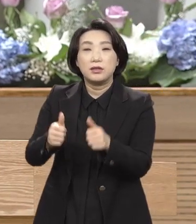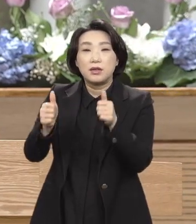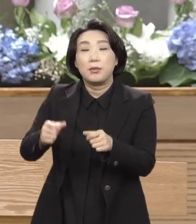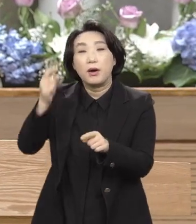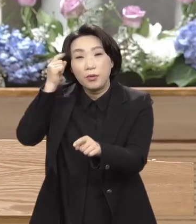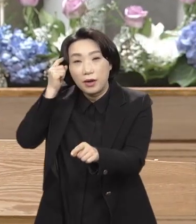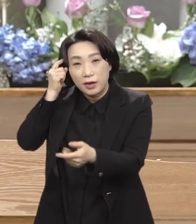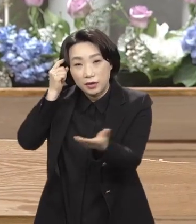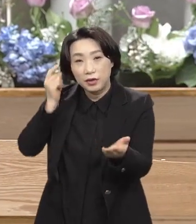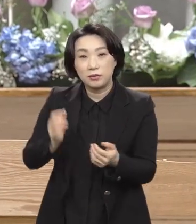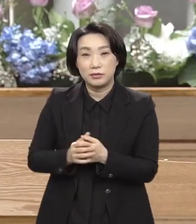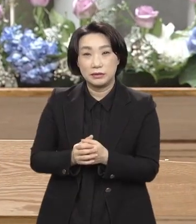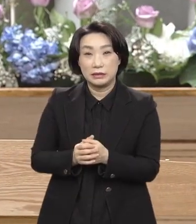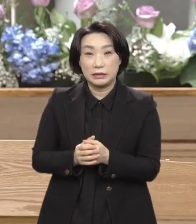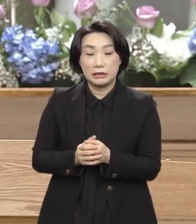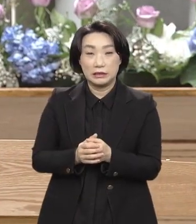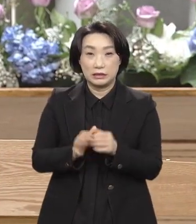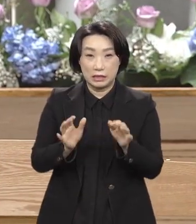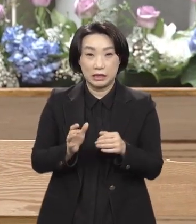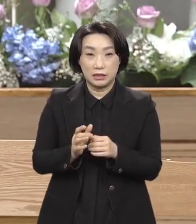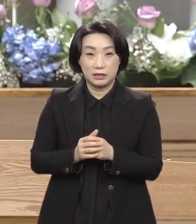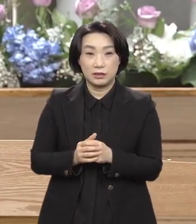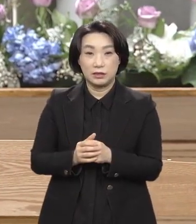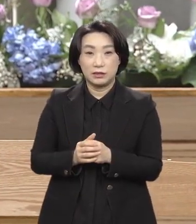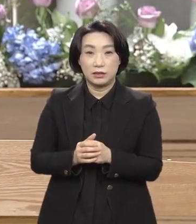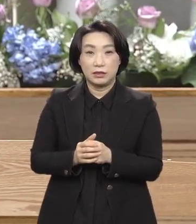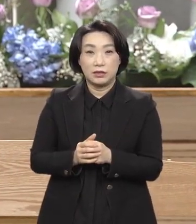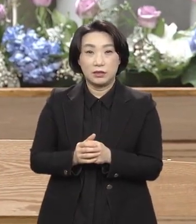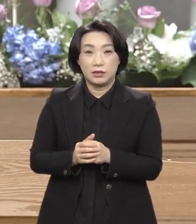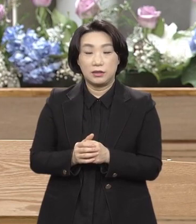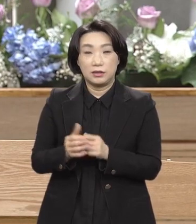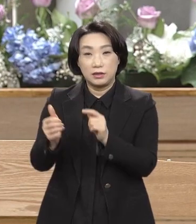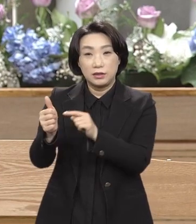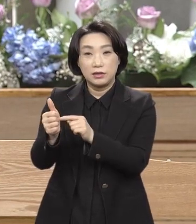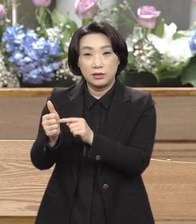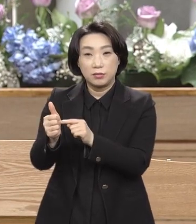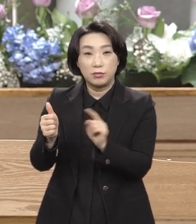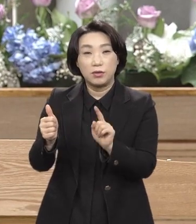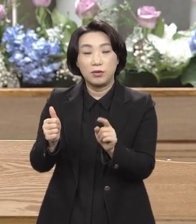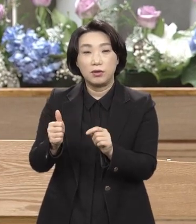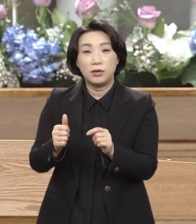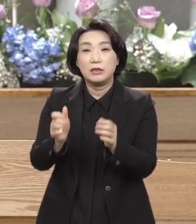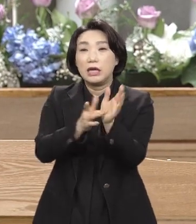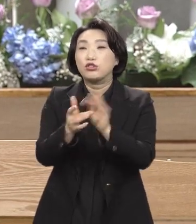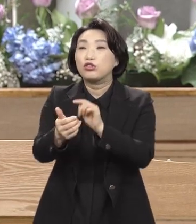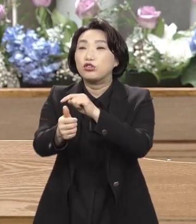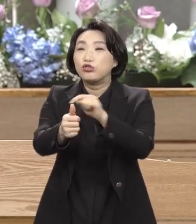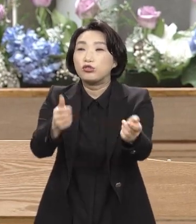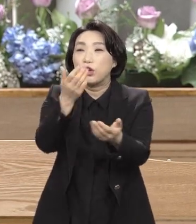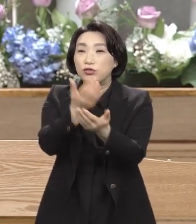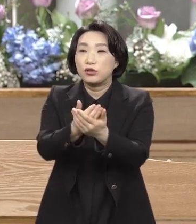예수를 빌라도 보고 죽이라고 사형선거를 내려달라는 거예요.